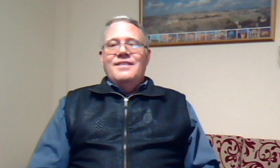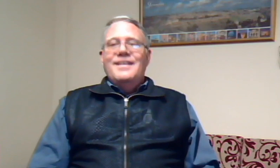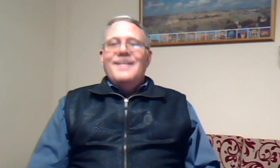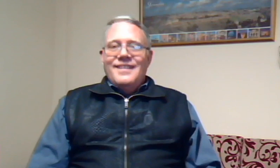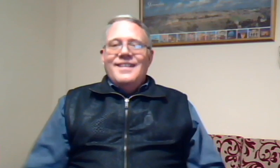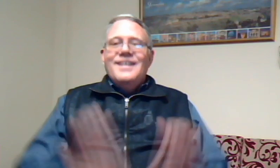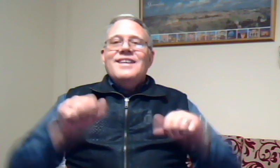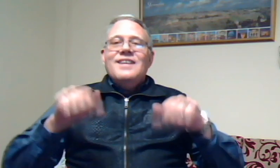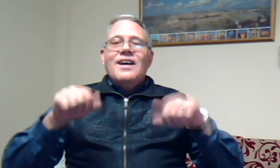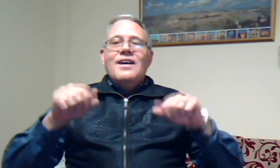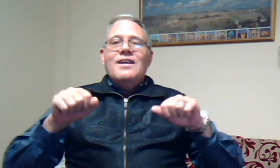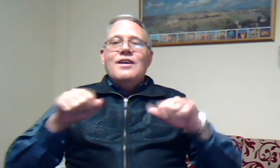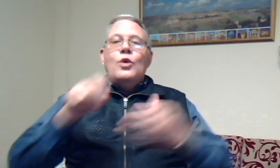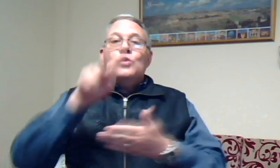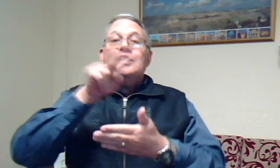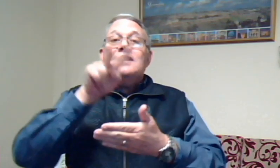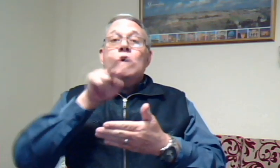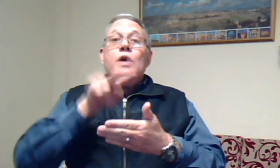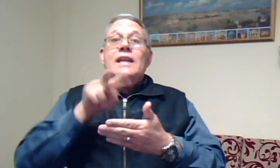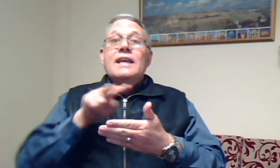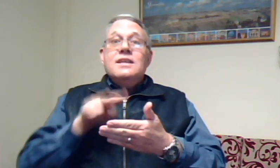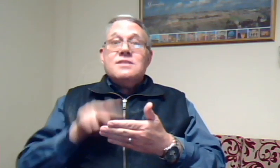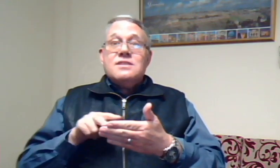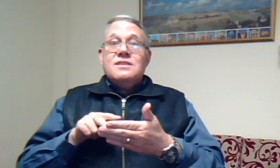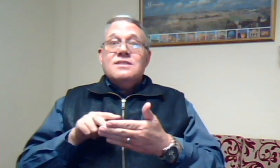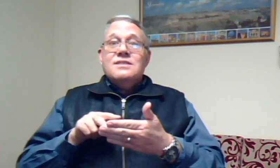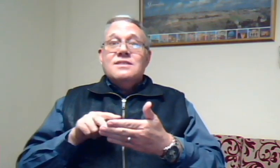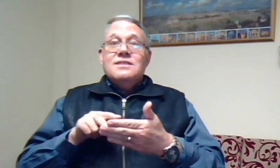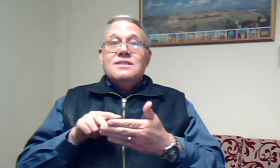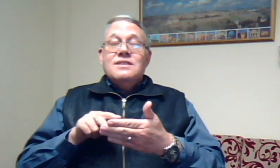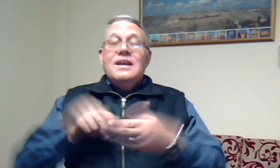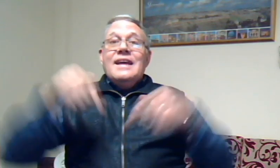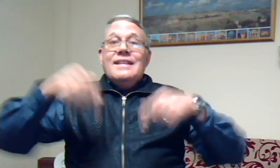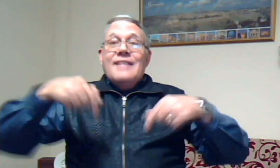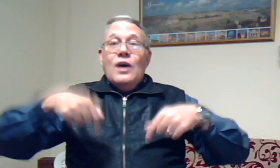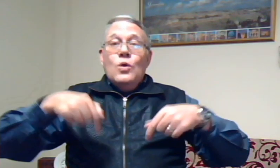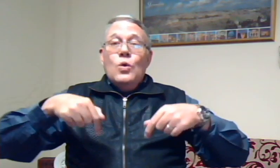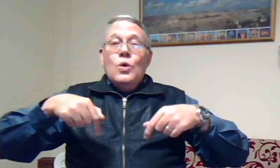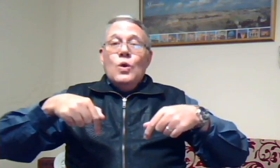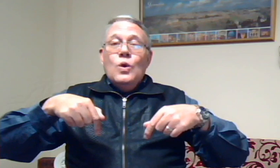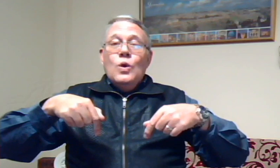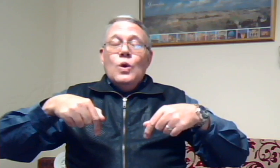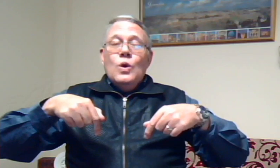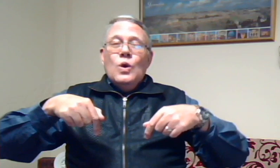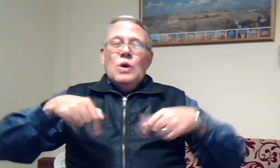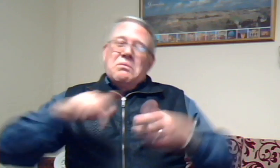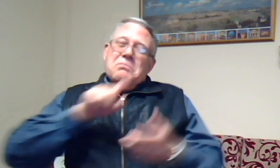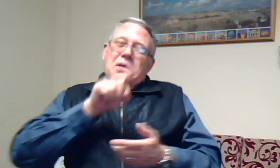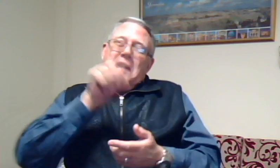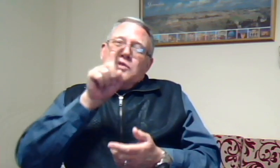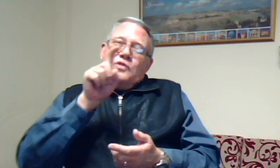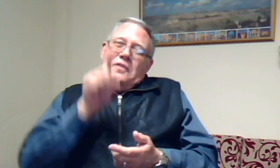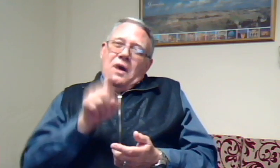ja ons het nou gelees nou kan ons vraag